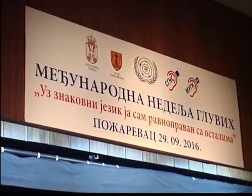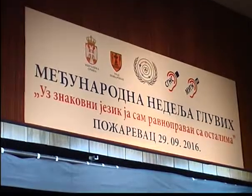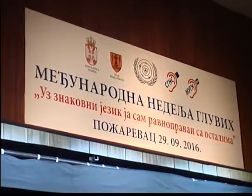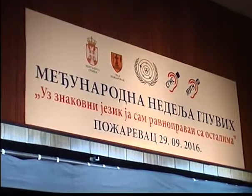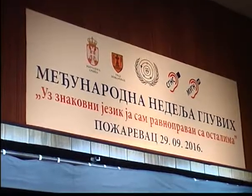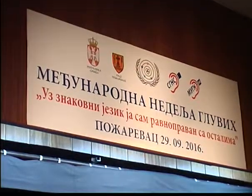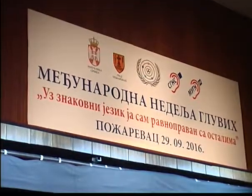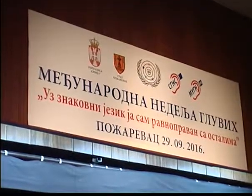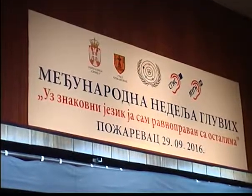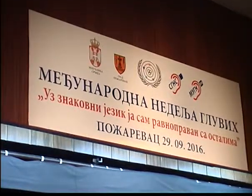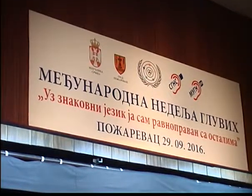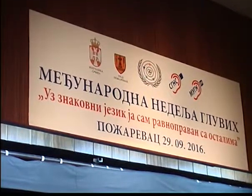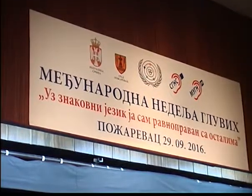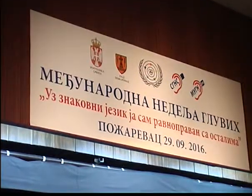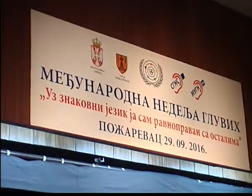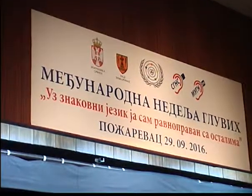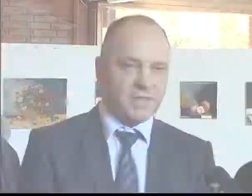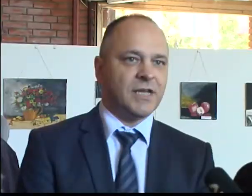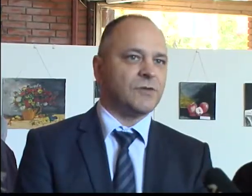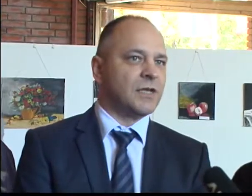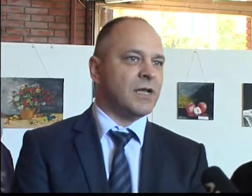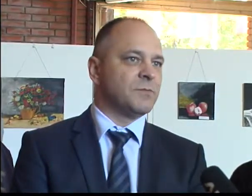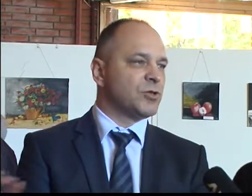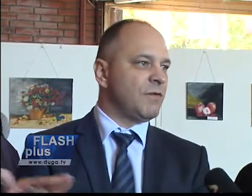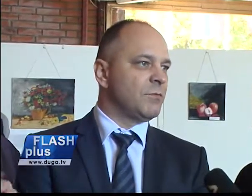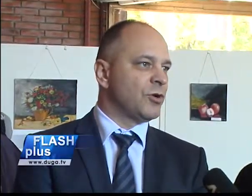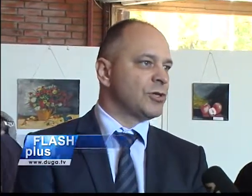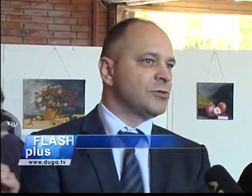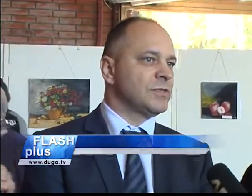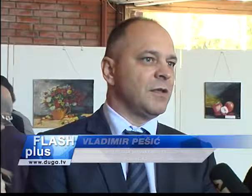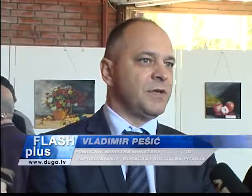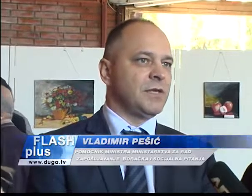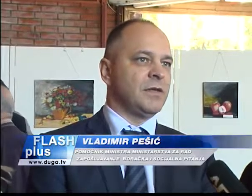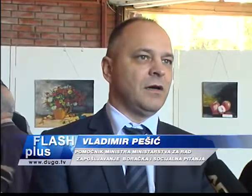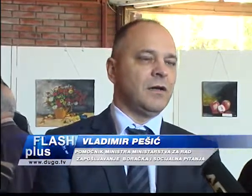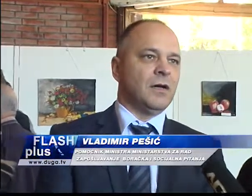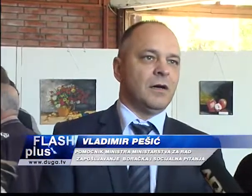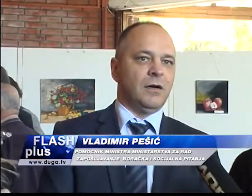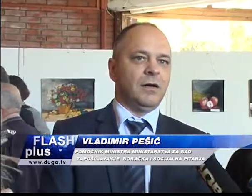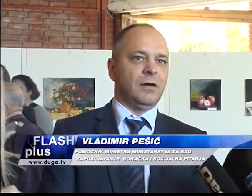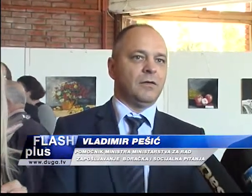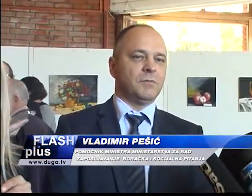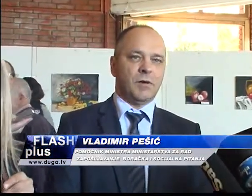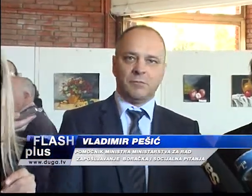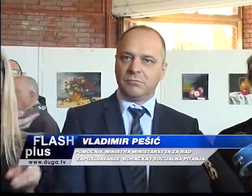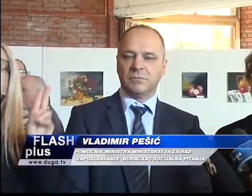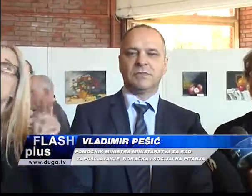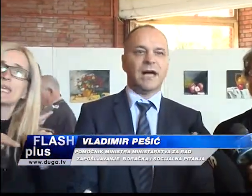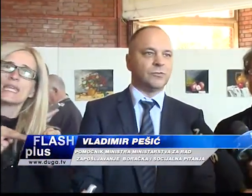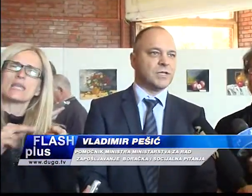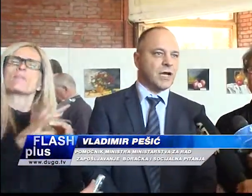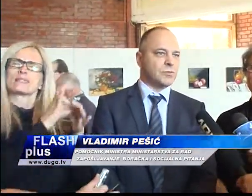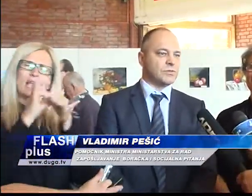akademiju povodom Međunarodne nedelje gluvih. Ministarstvo za rad za pošljavanje boračka i socijalna pitanja ima